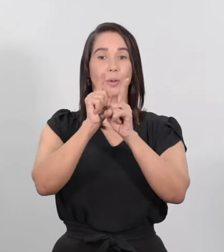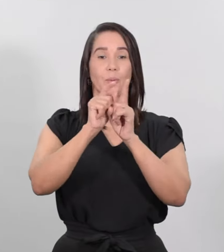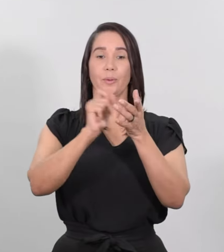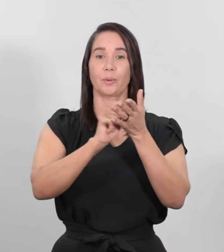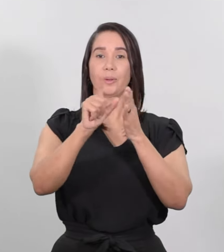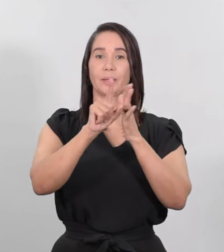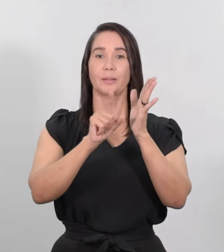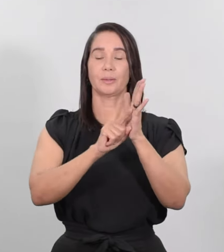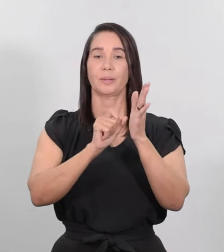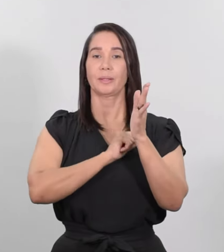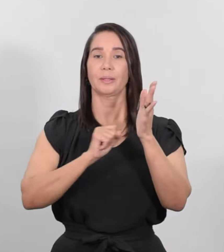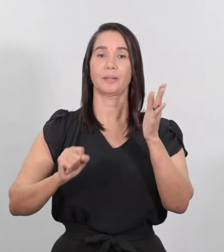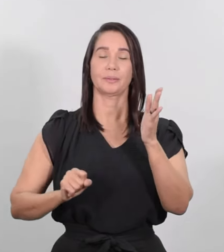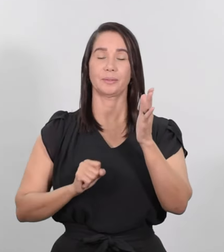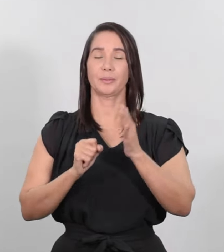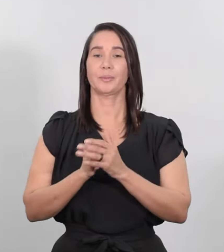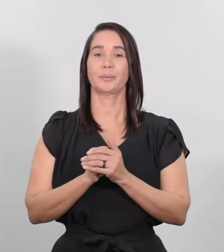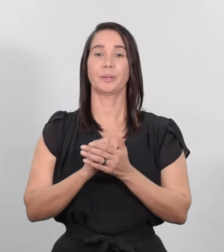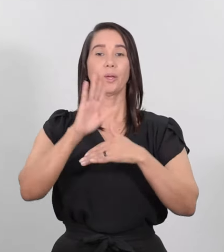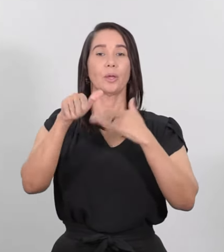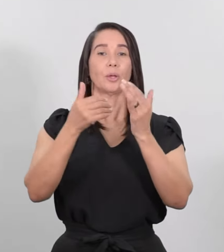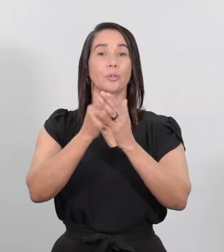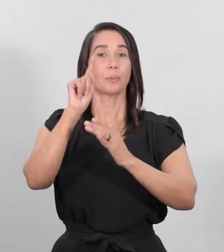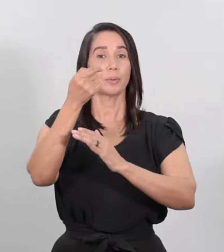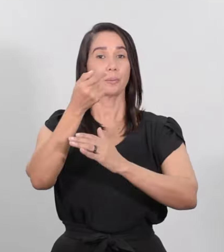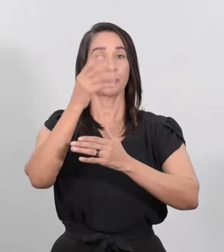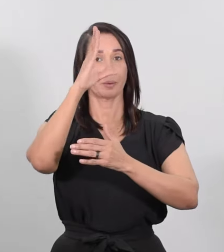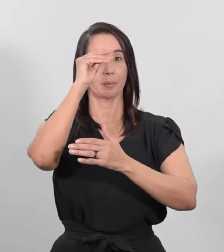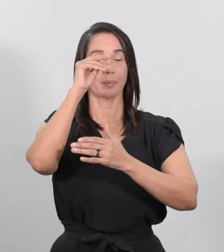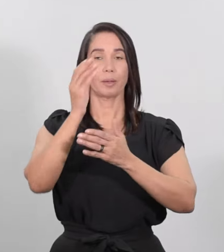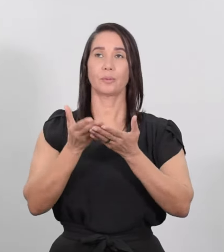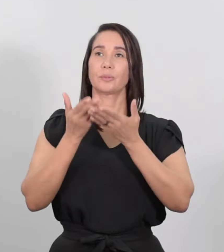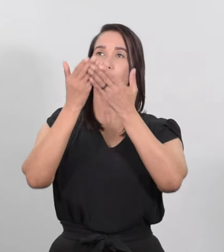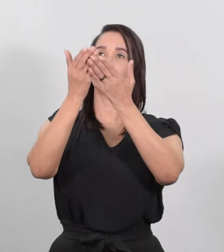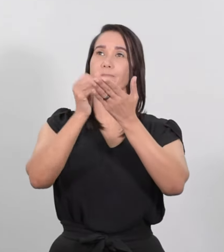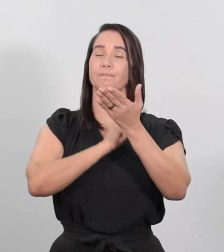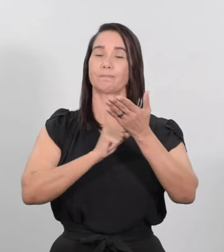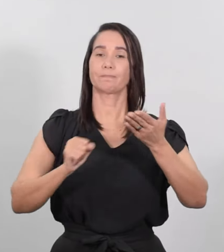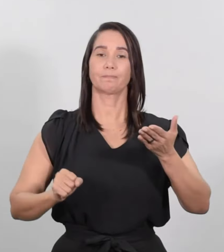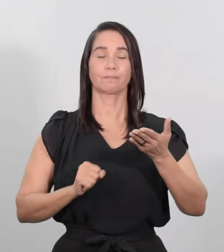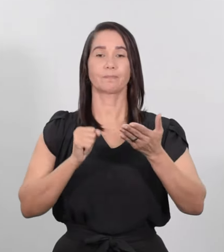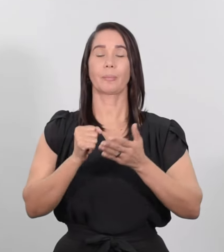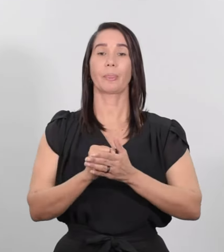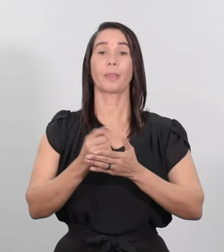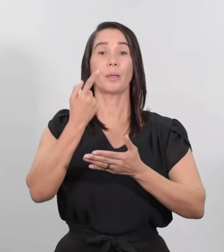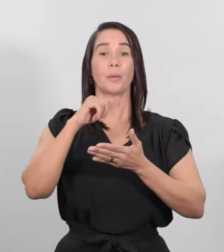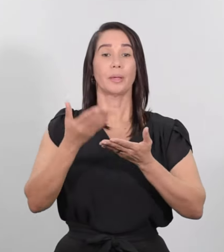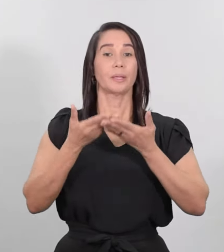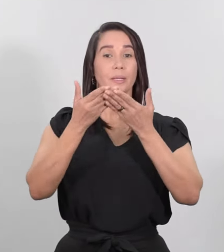en la ley del Señor. Todo primogénito varón será consagrado al Señor y para entregar la oblación,